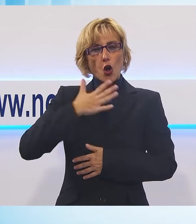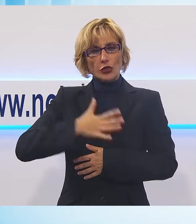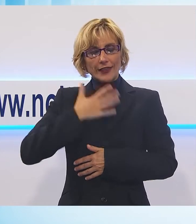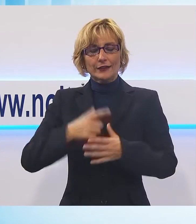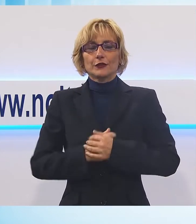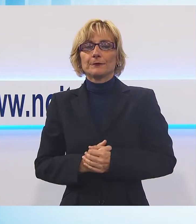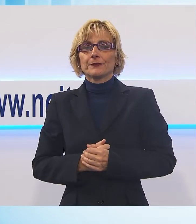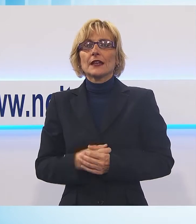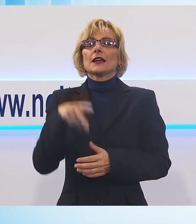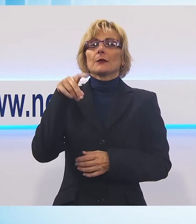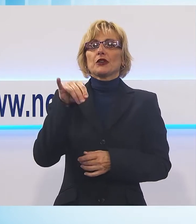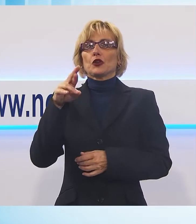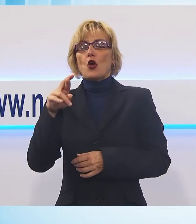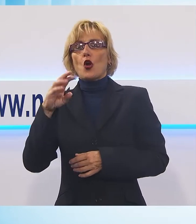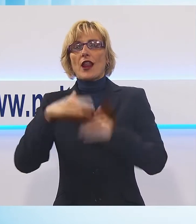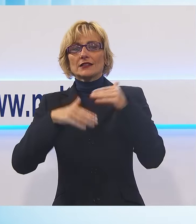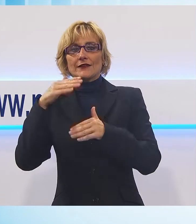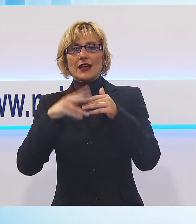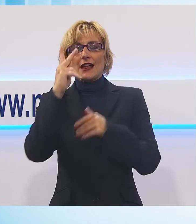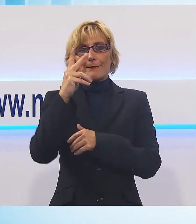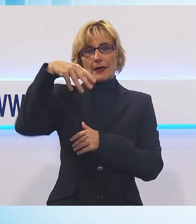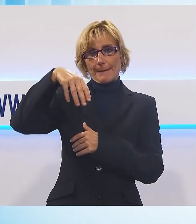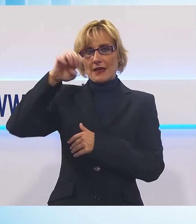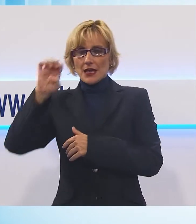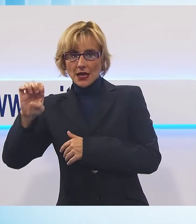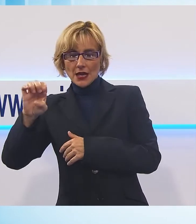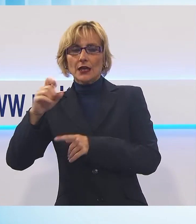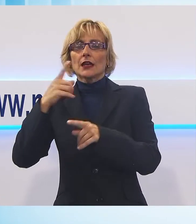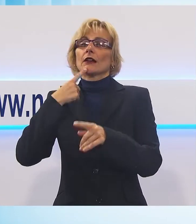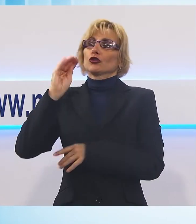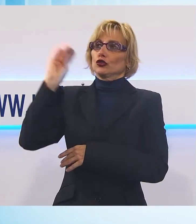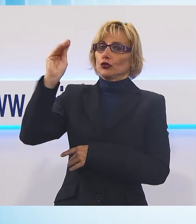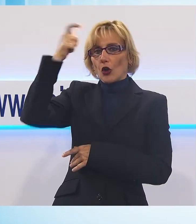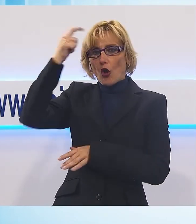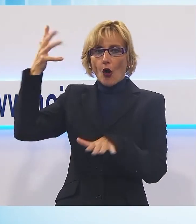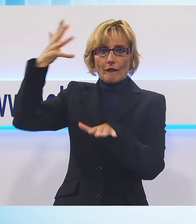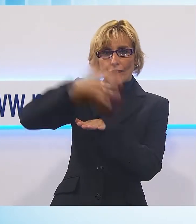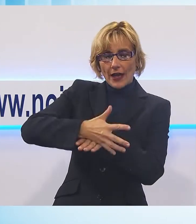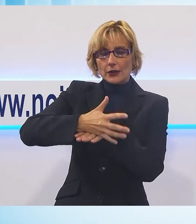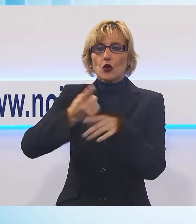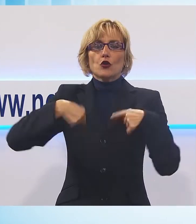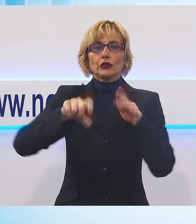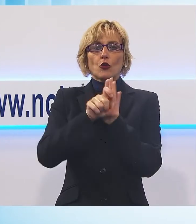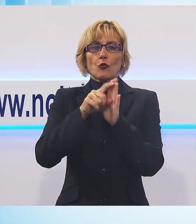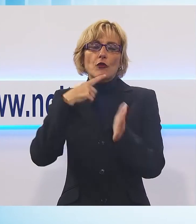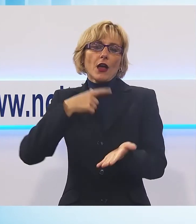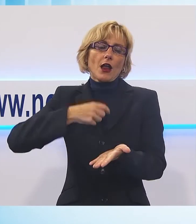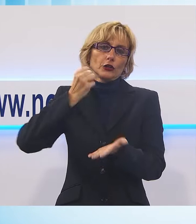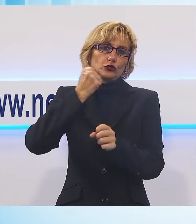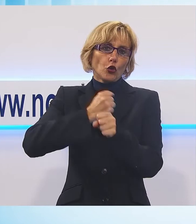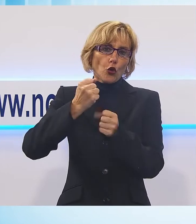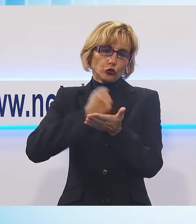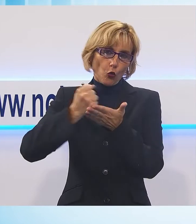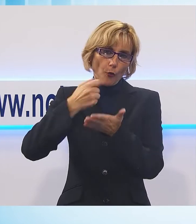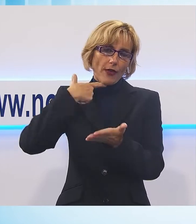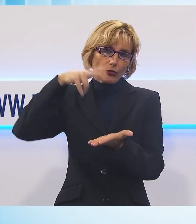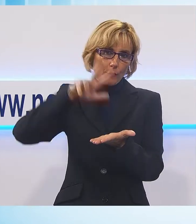Pirogassificatore KME, intervenga il governo, il Consiglio Comunale di Barga ha approvato un documento in cui chiede il convolgimento anche dei ministeri